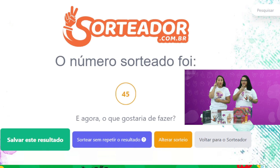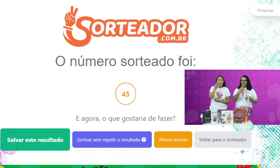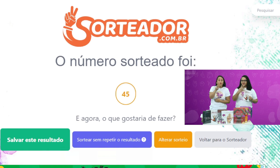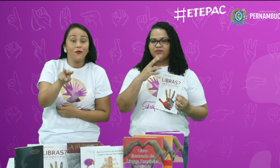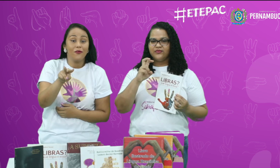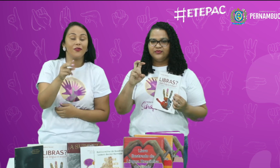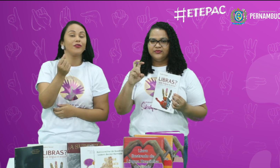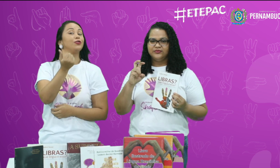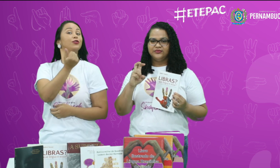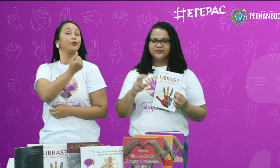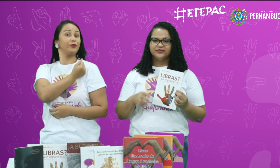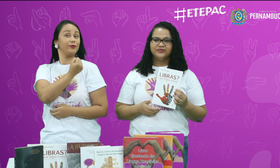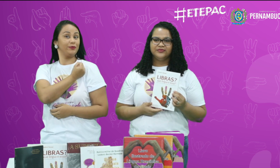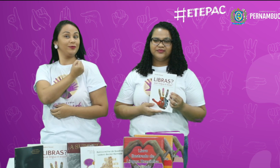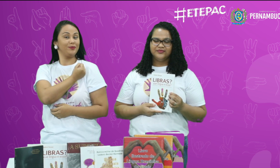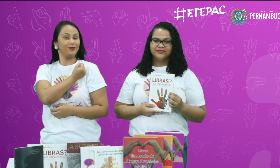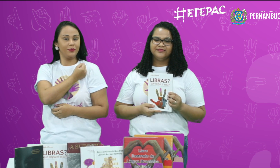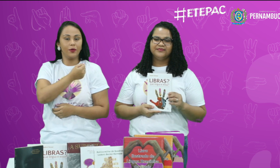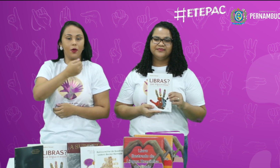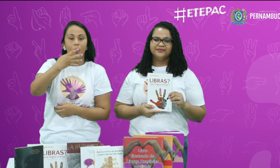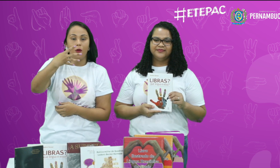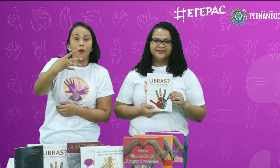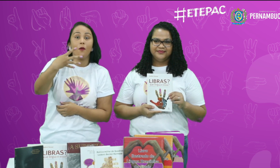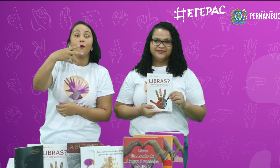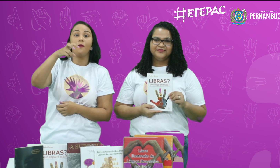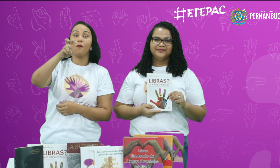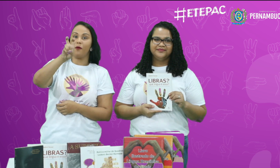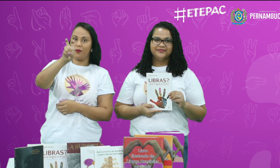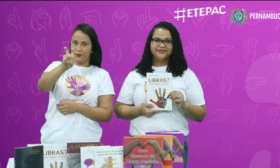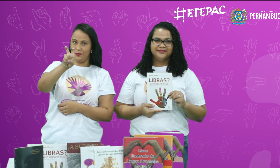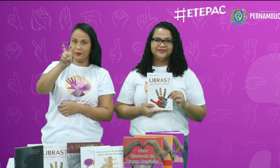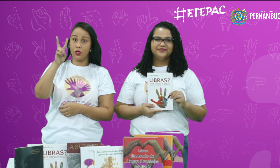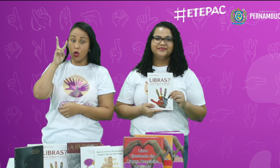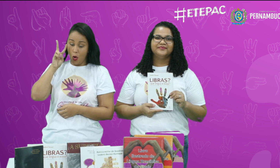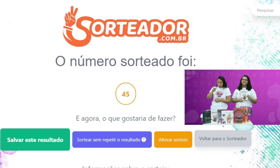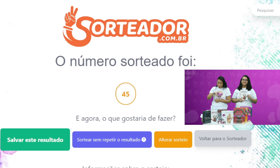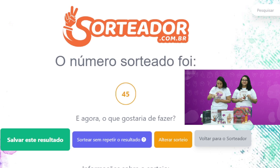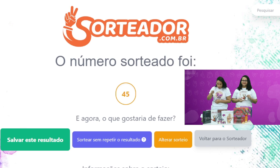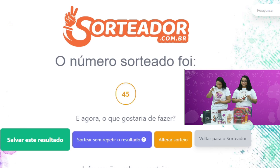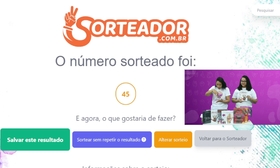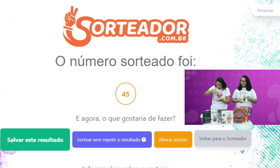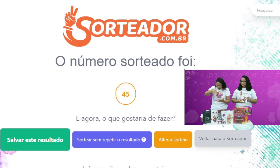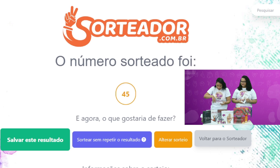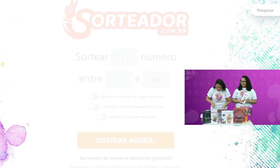Viu? Número 45. Vamos ver na lista.